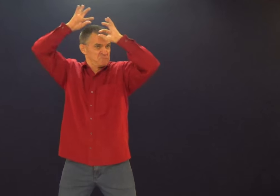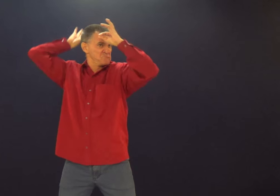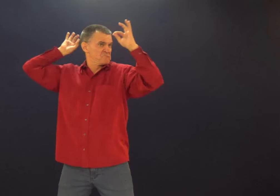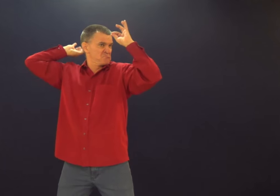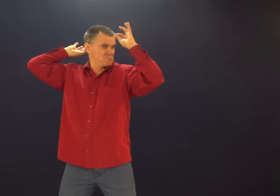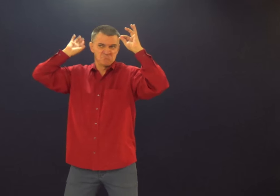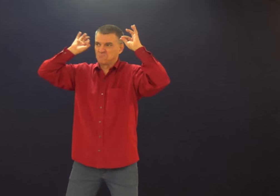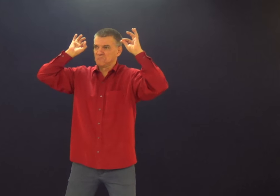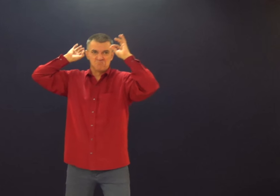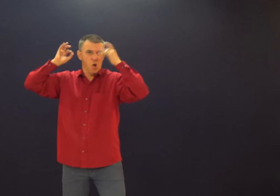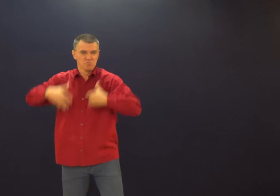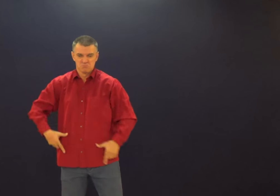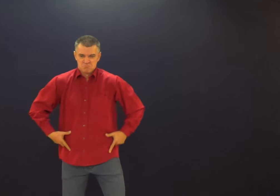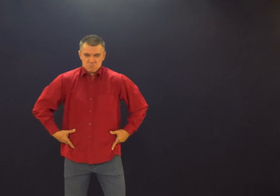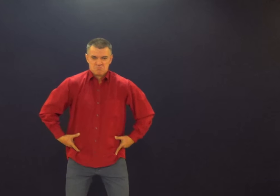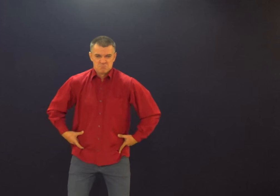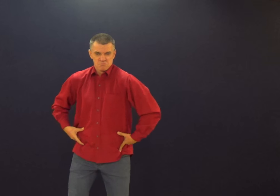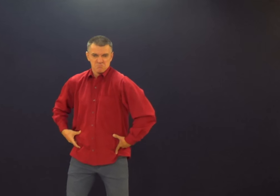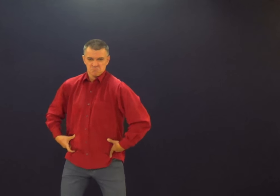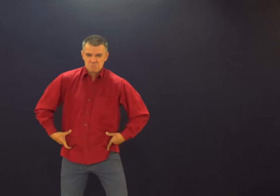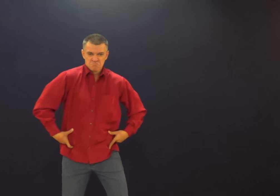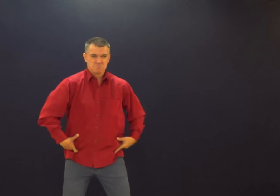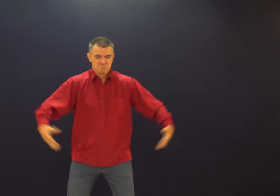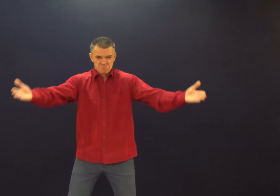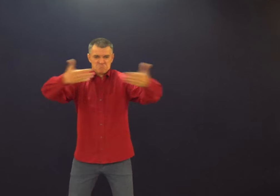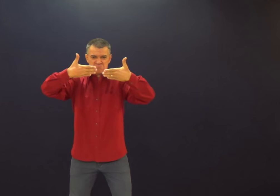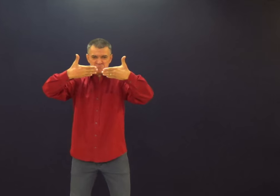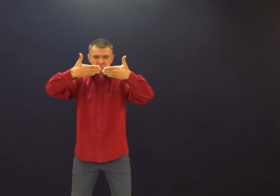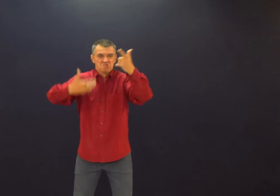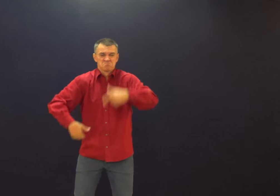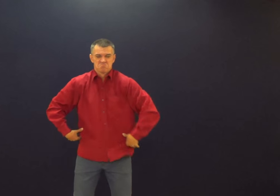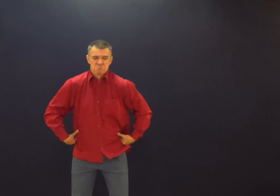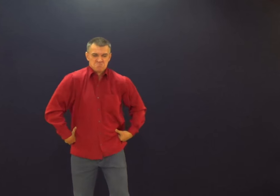Sabe, é... Cowboy, né? Tem as armas ali.